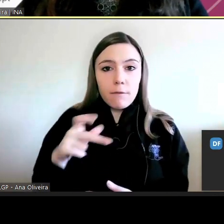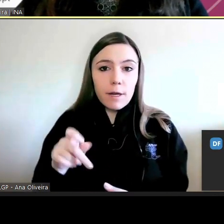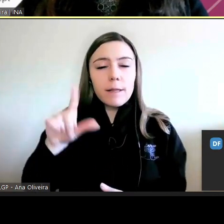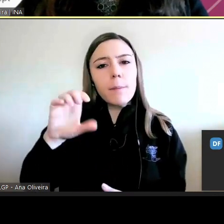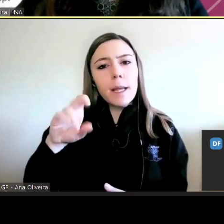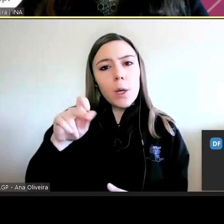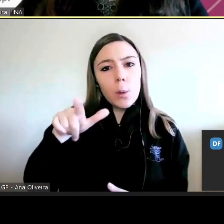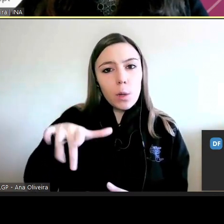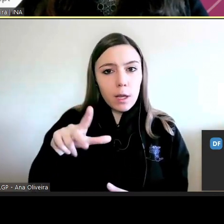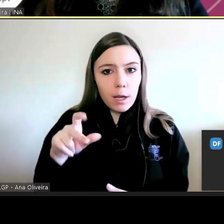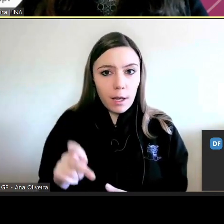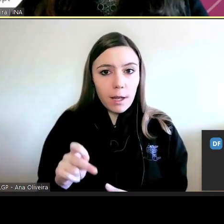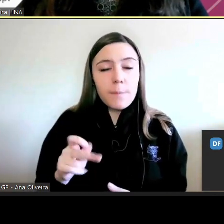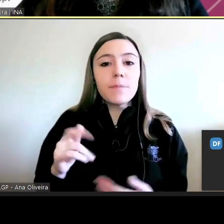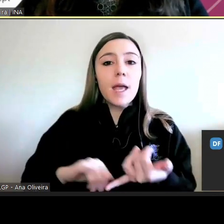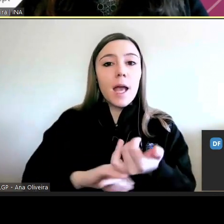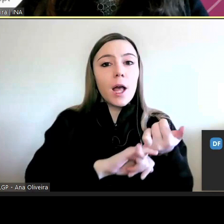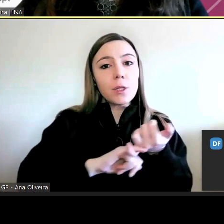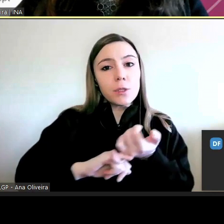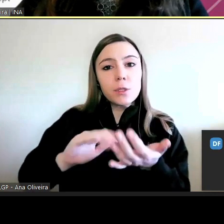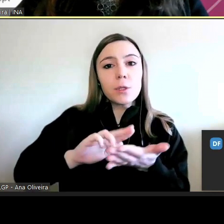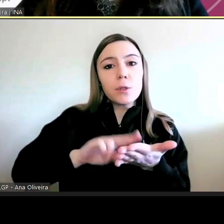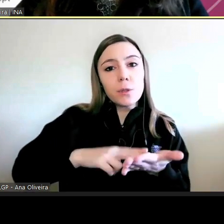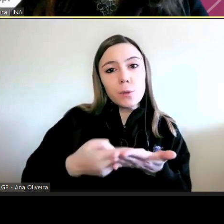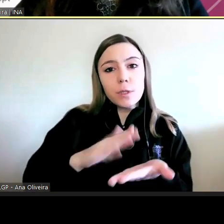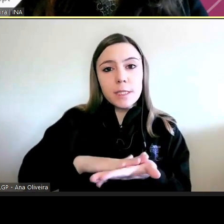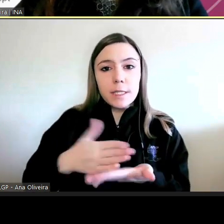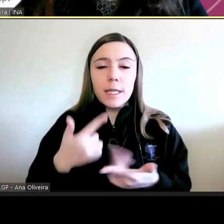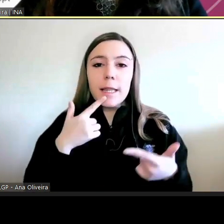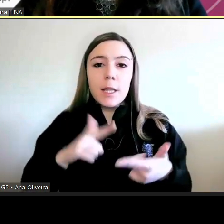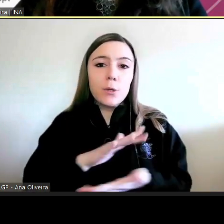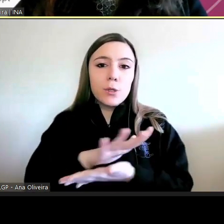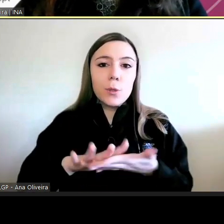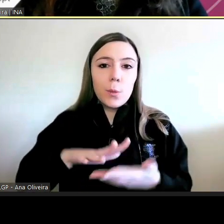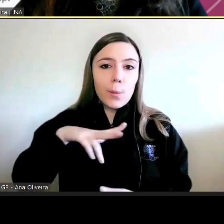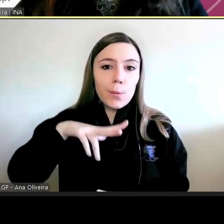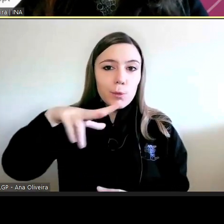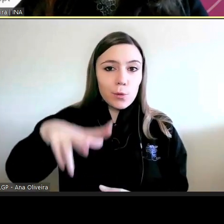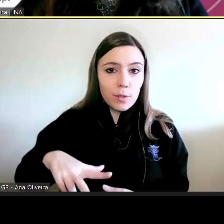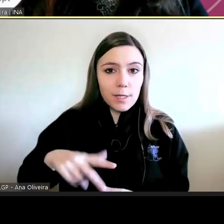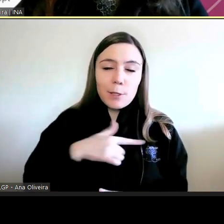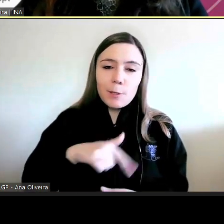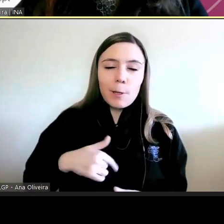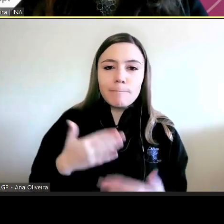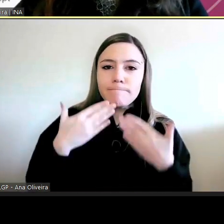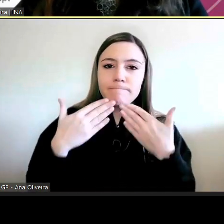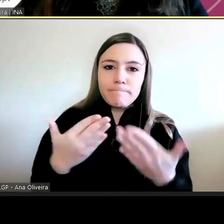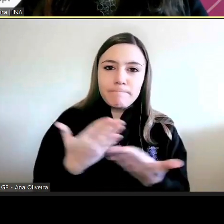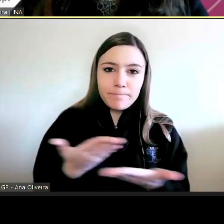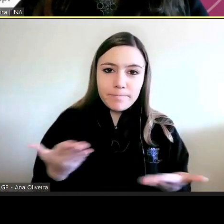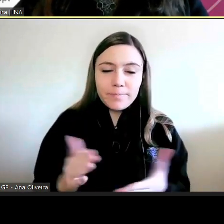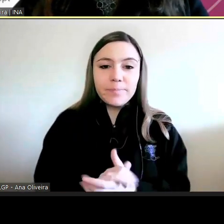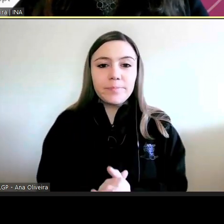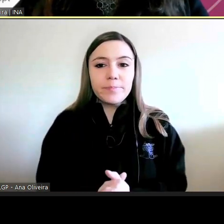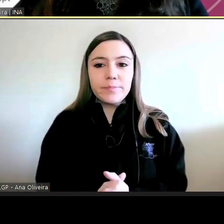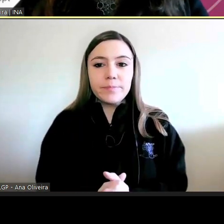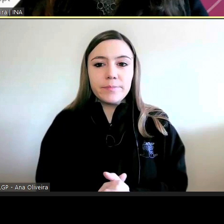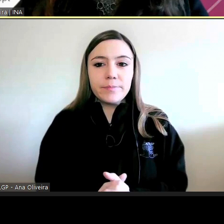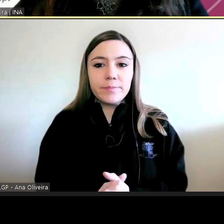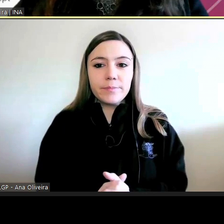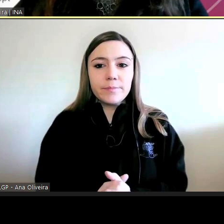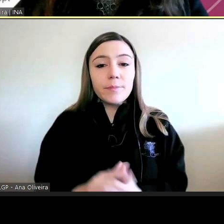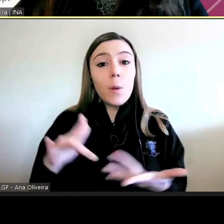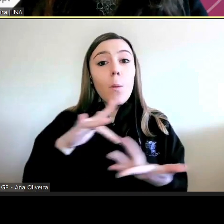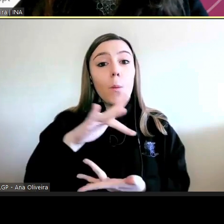Fernandes, da Associação de Tradutores e Intérpretes de Língua Gestual Portuguesa, a quem agradecemos desde já. Este